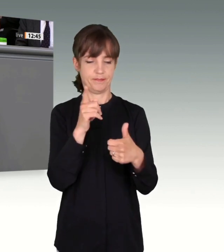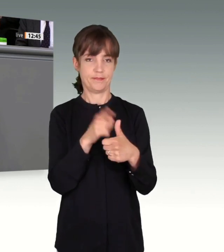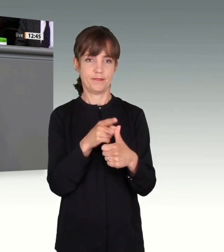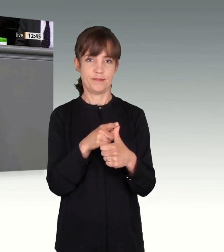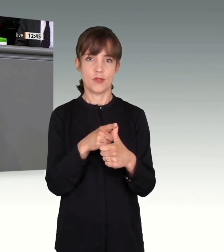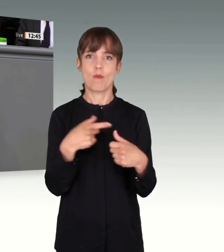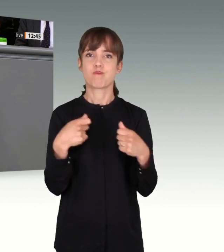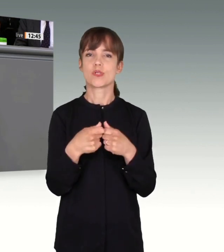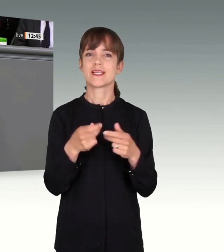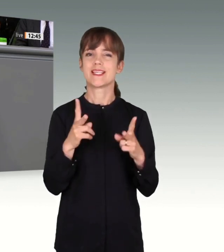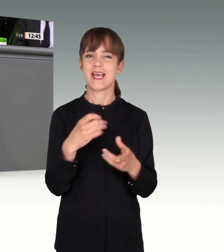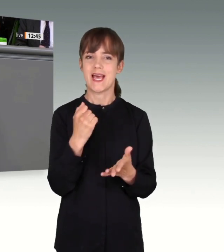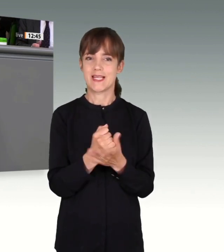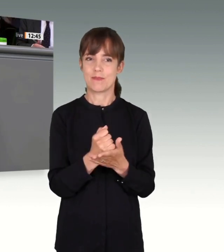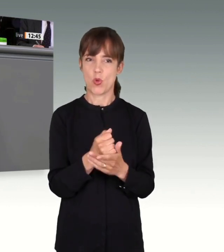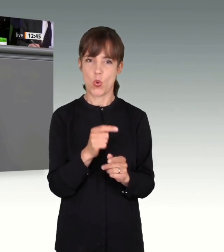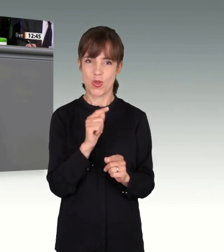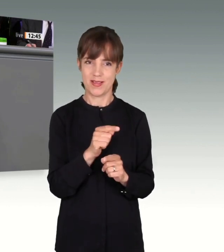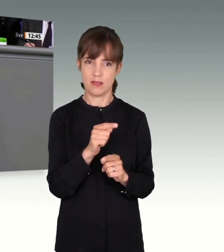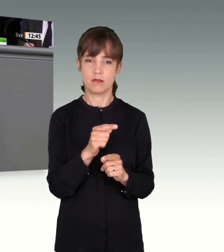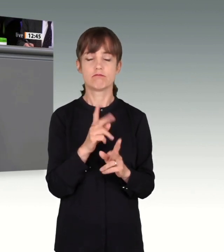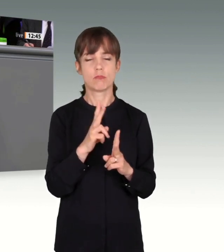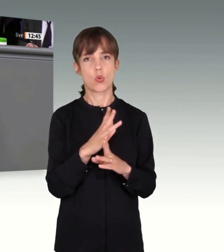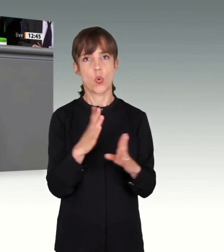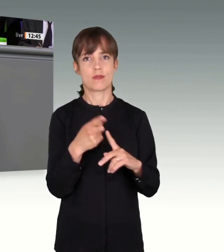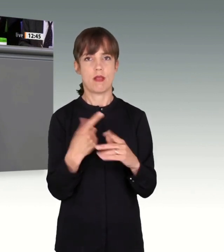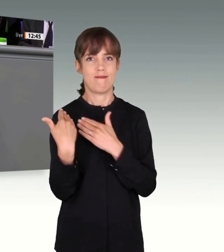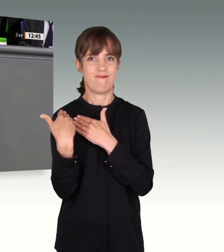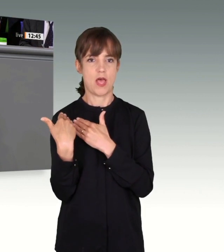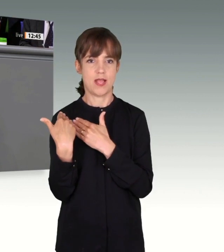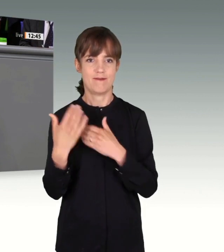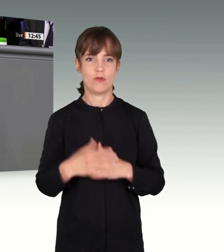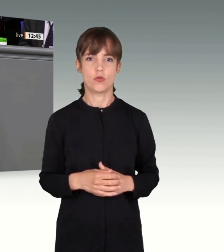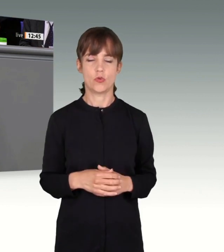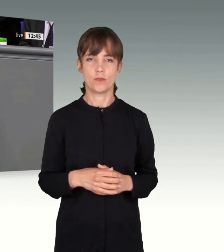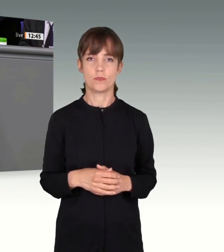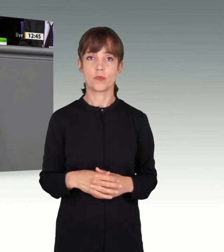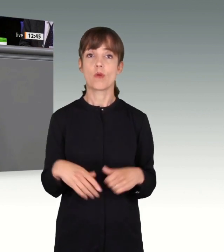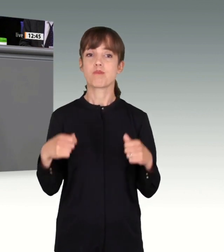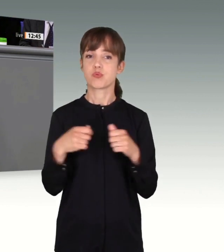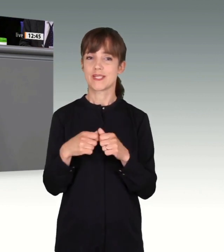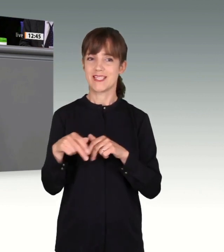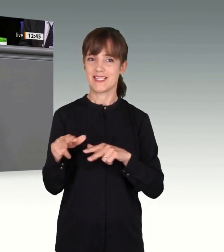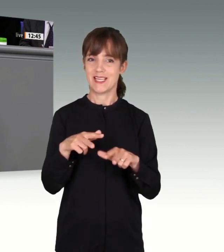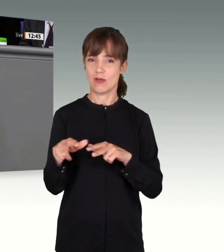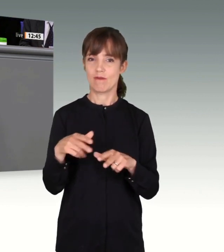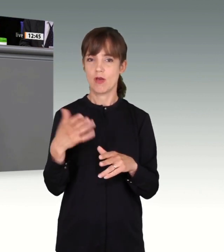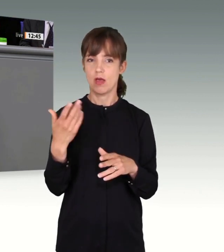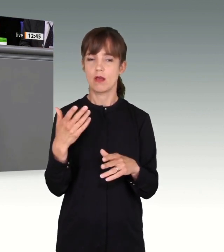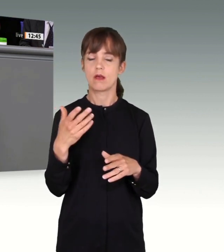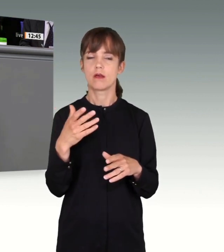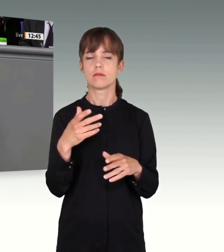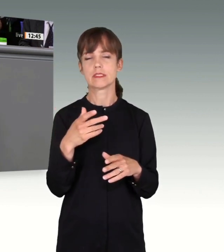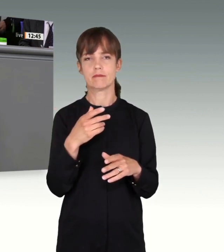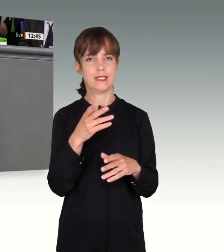Bundessicherheitsbehörden tragen einen großen Teil der Verantwortung. Zu Unrecht hat die Bundesregierung nach dem Anschlag mit dem Finger